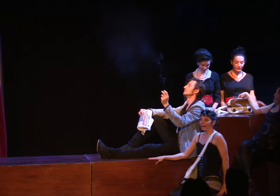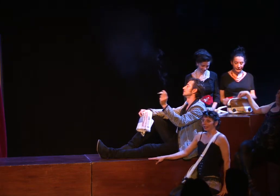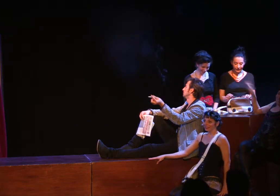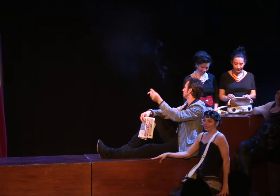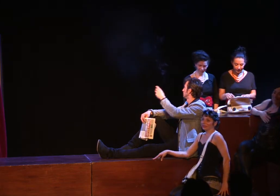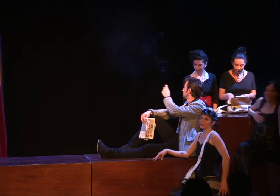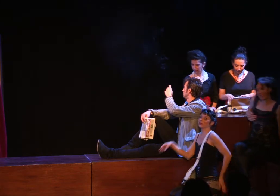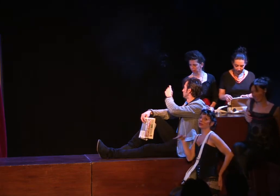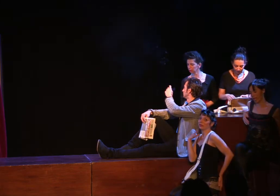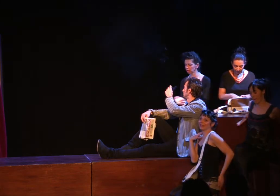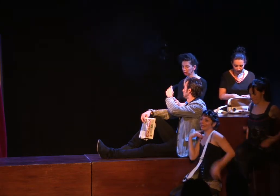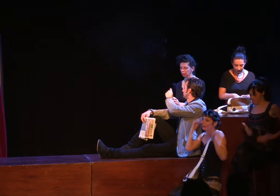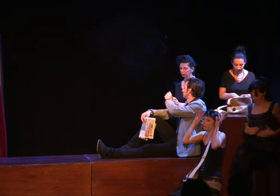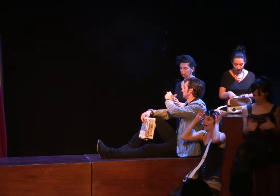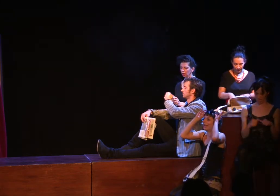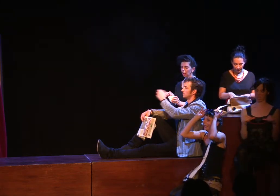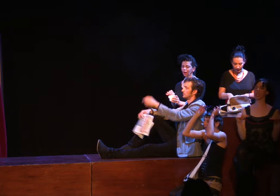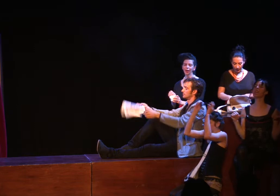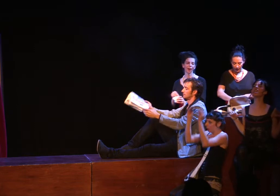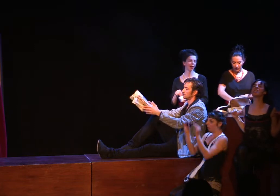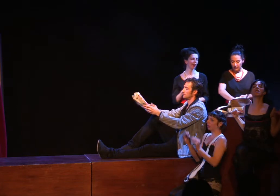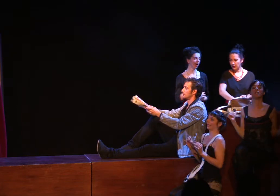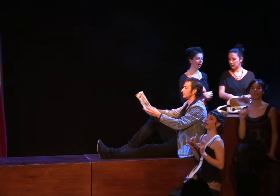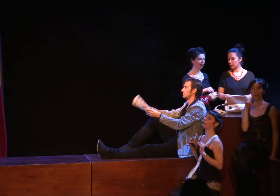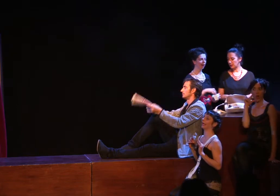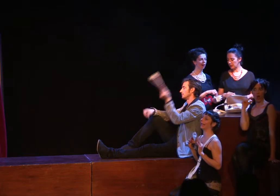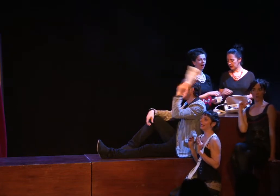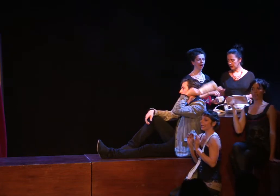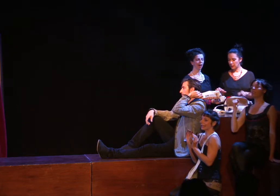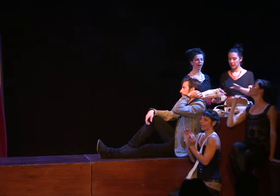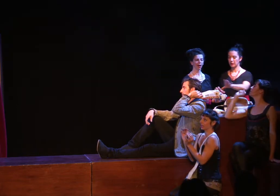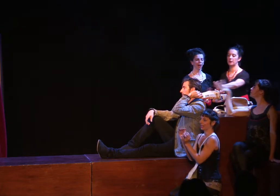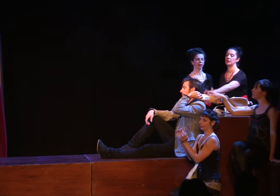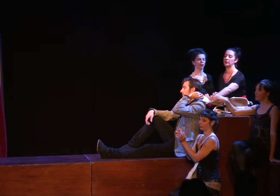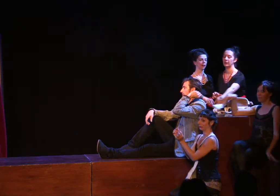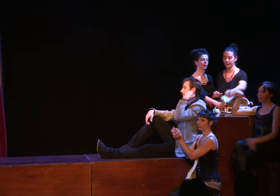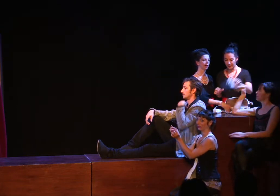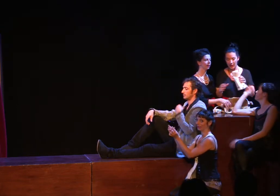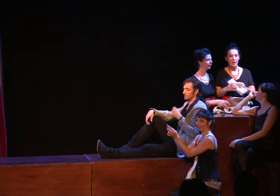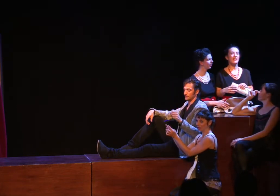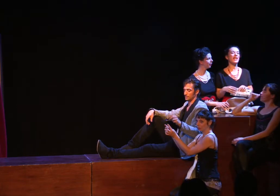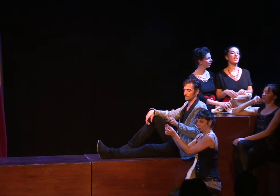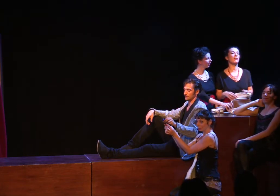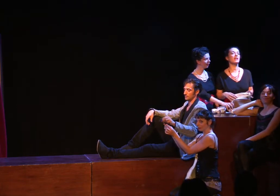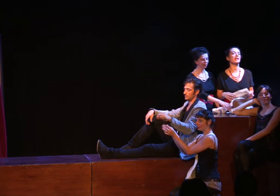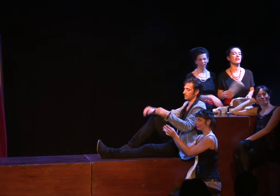Attends, est-ce qu'il ne vous pense pas plus de mâle, bombée, cambrée ? C'est l'argistette au-dessus. Sa cuisse était